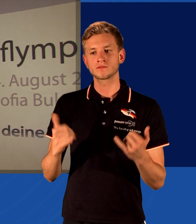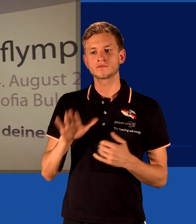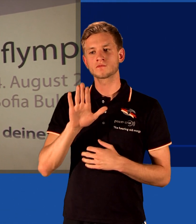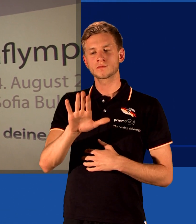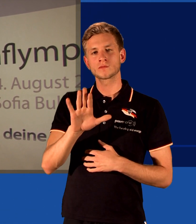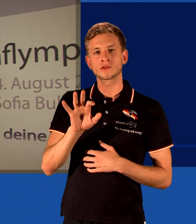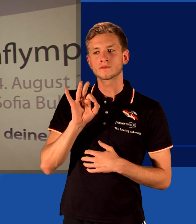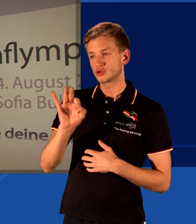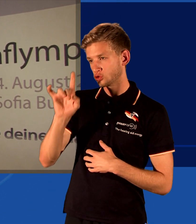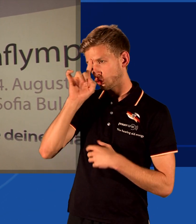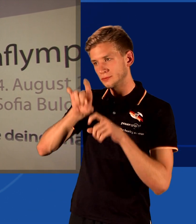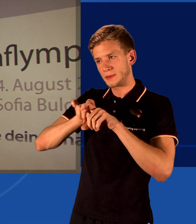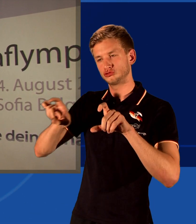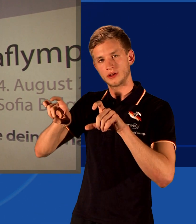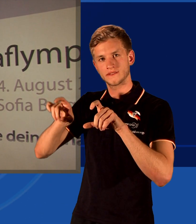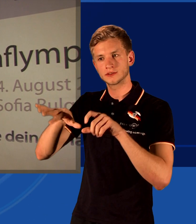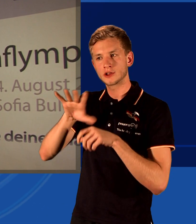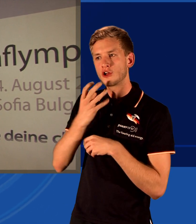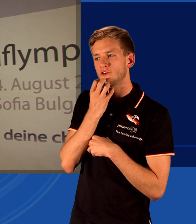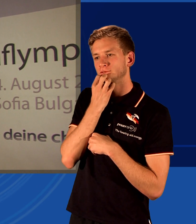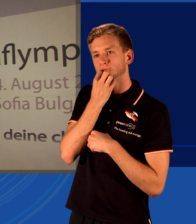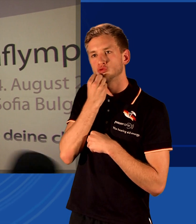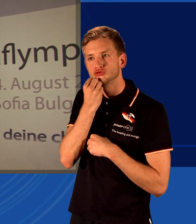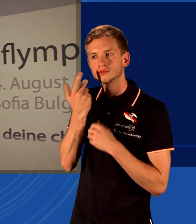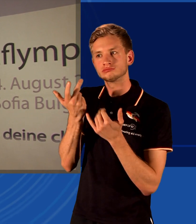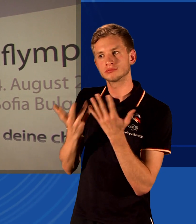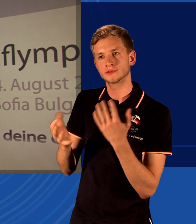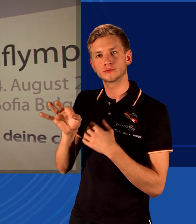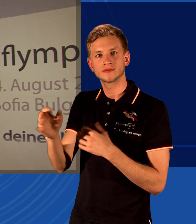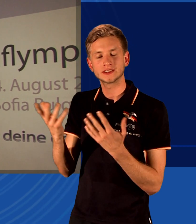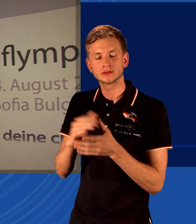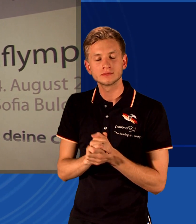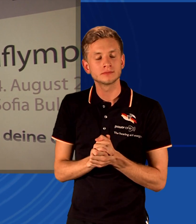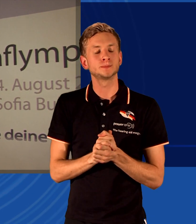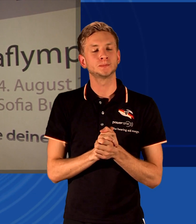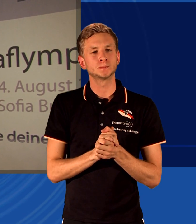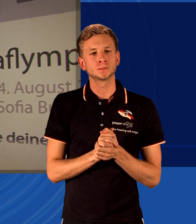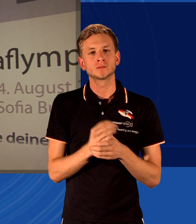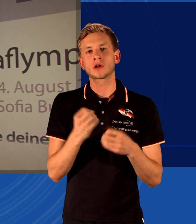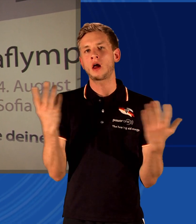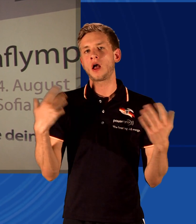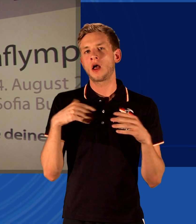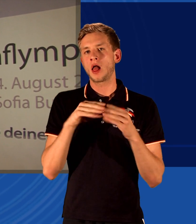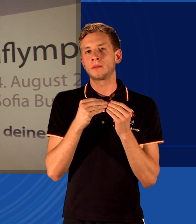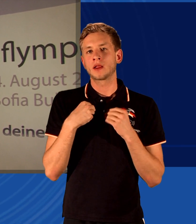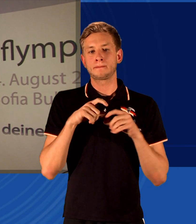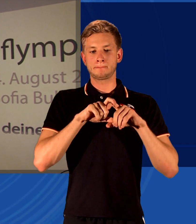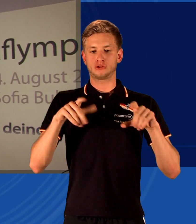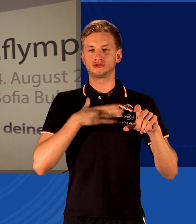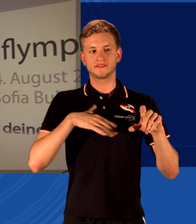deutsche Mannschaft aussprechen, Sie als Vizepräsident? Ja, für jeden Teilnehmer von unserer Mannschaft würde ich erst mal wünschen, dass er